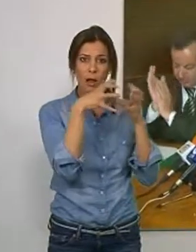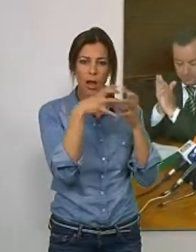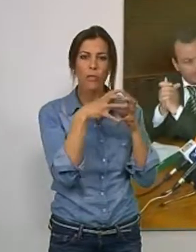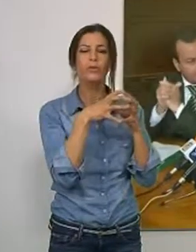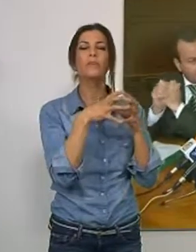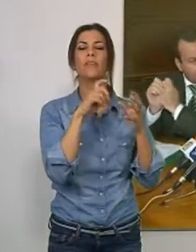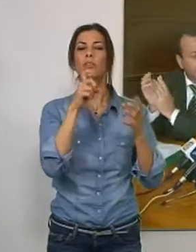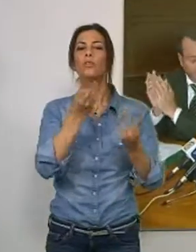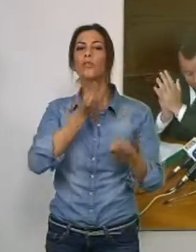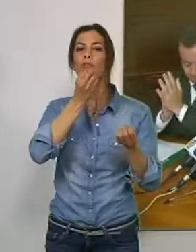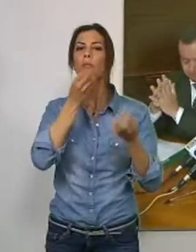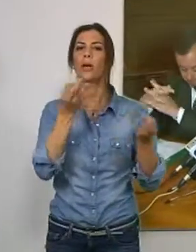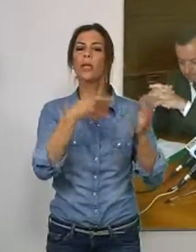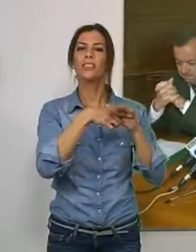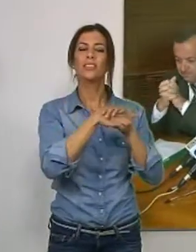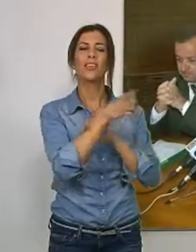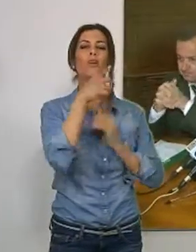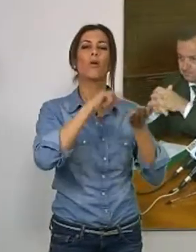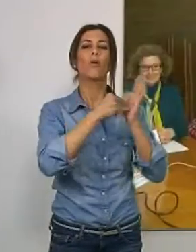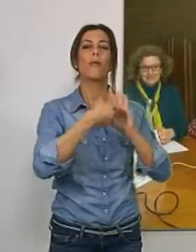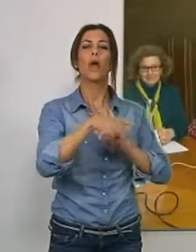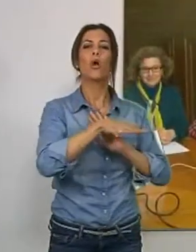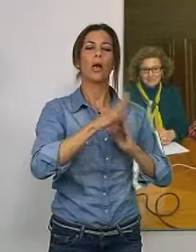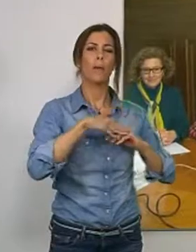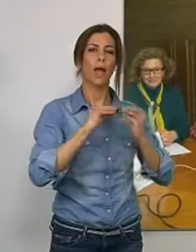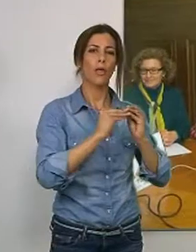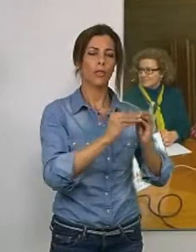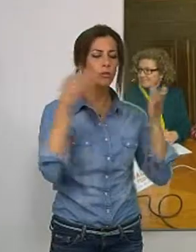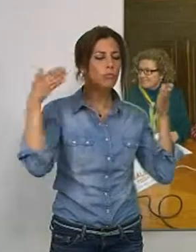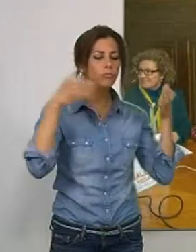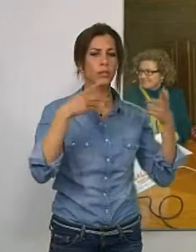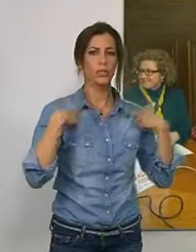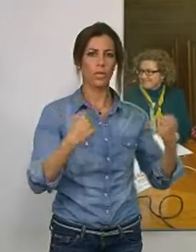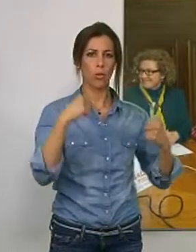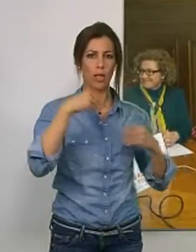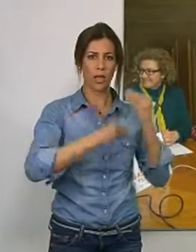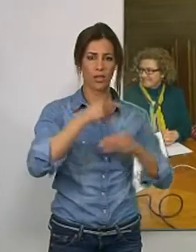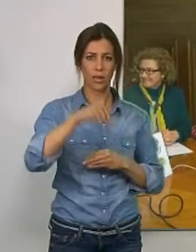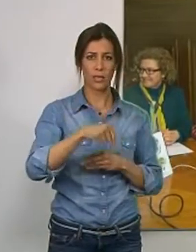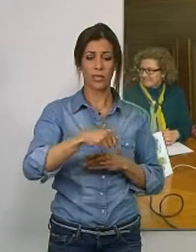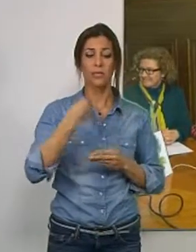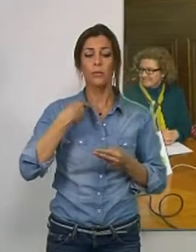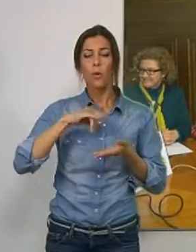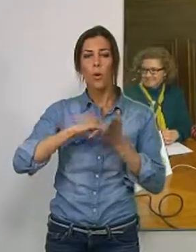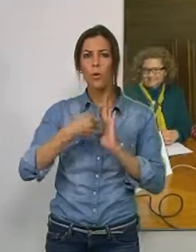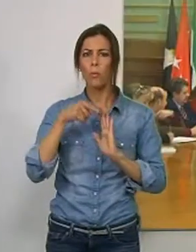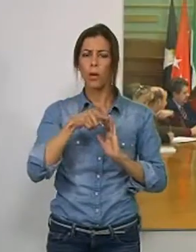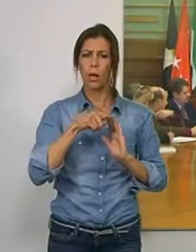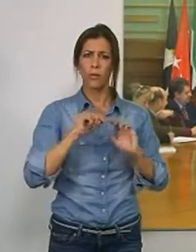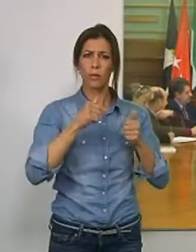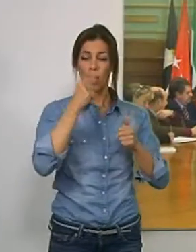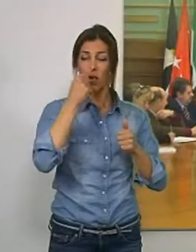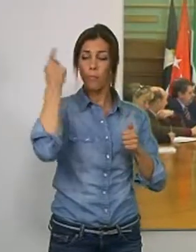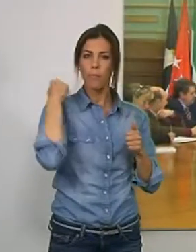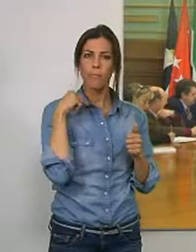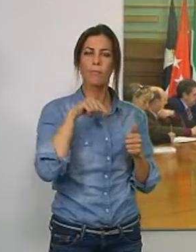Granada, han informado sobre el desarrollo del Plan Local de Acción en Salud en esta localidad. El plan, que comenzó su andadura